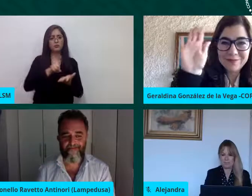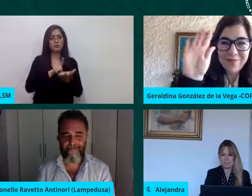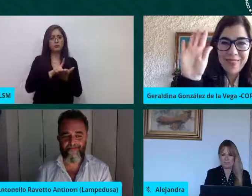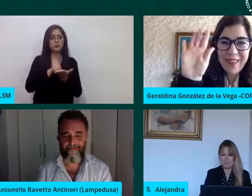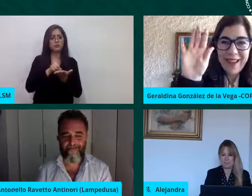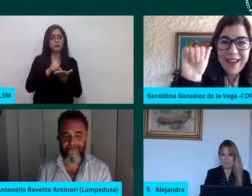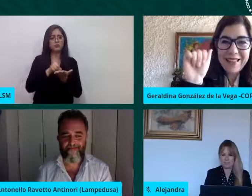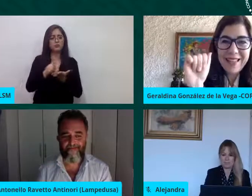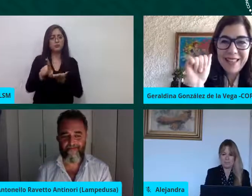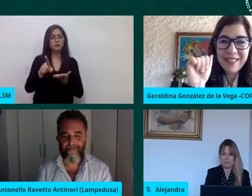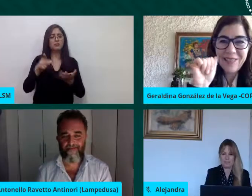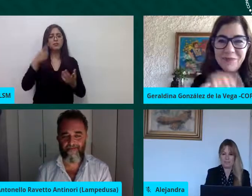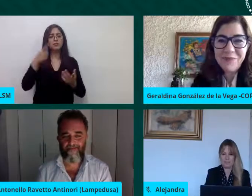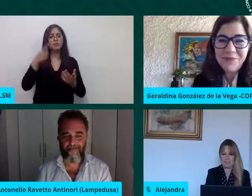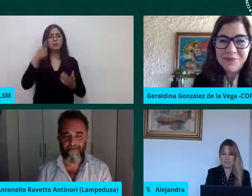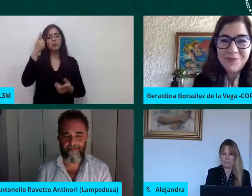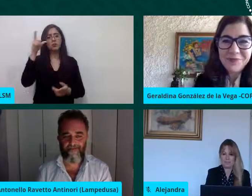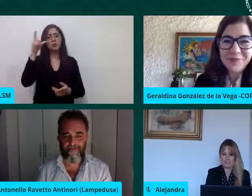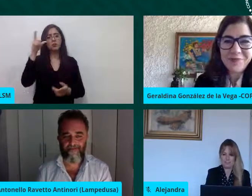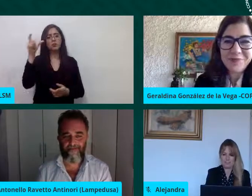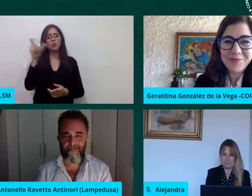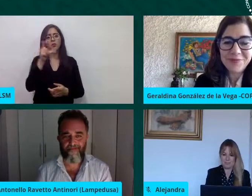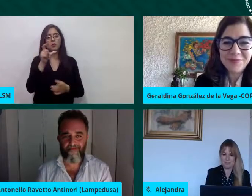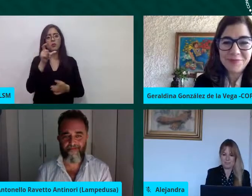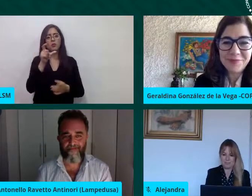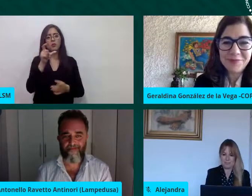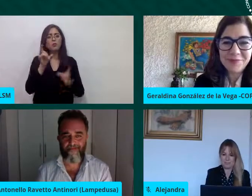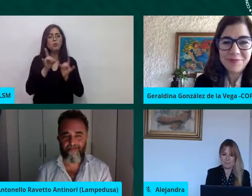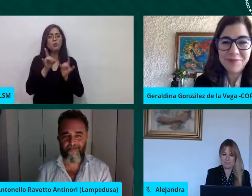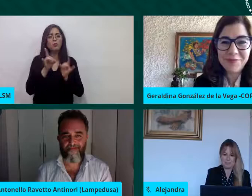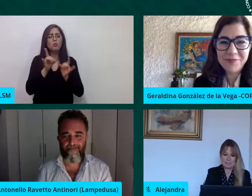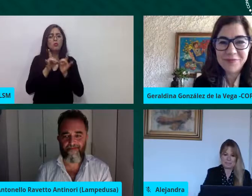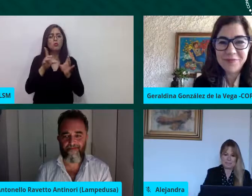gracias gracias